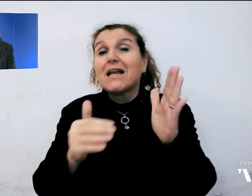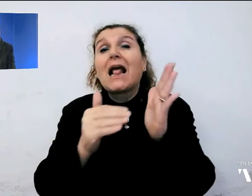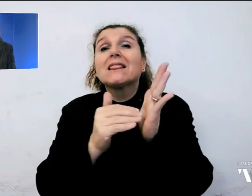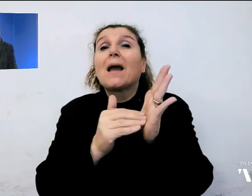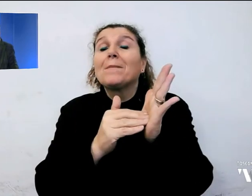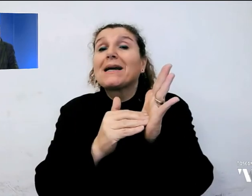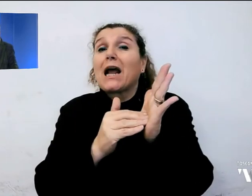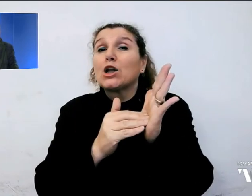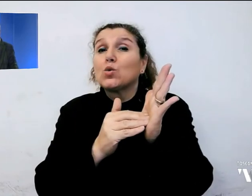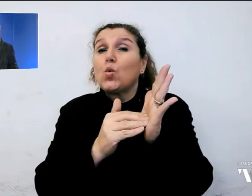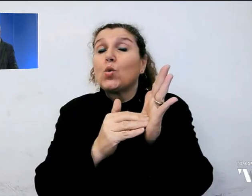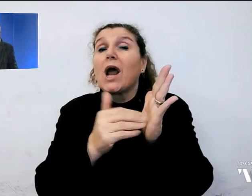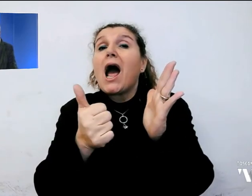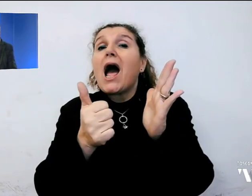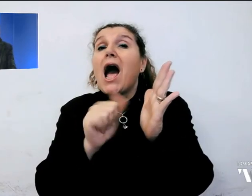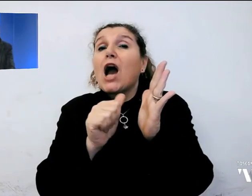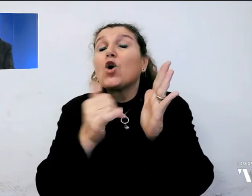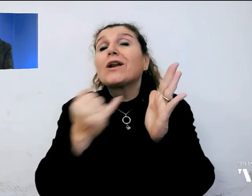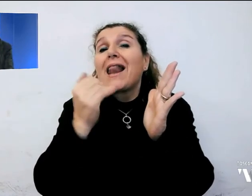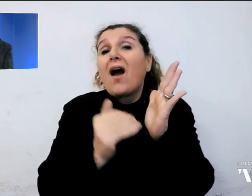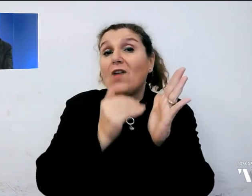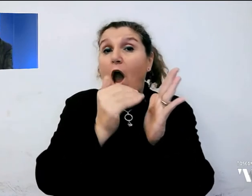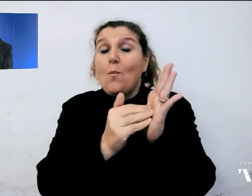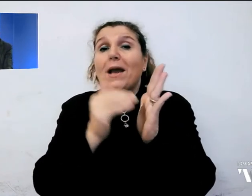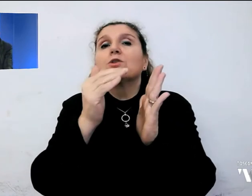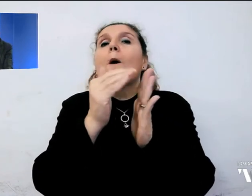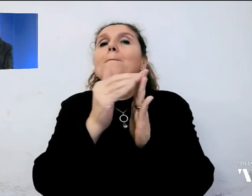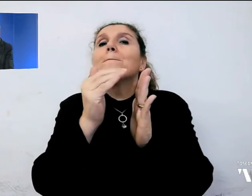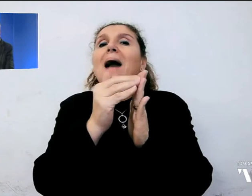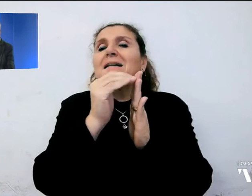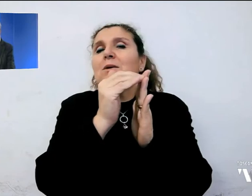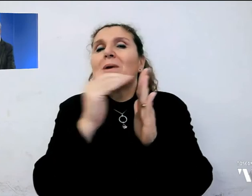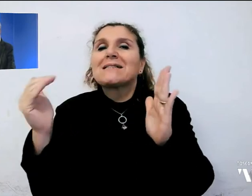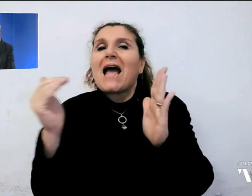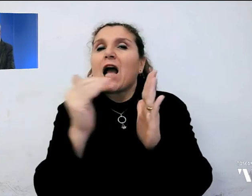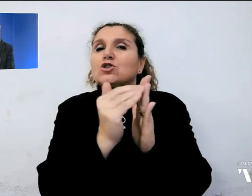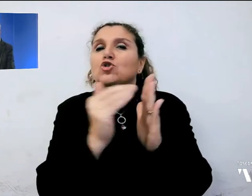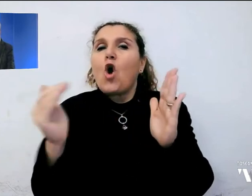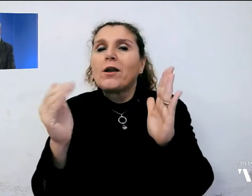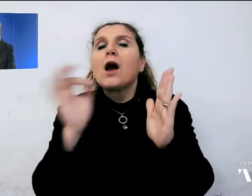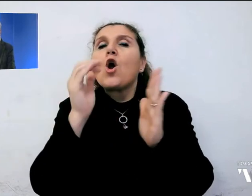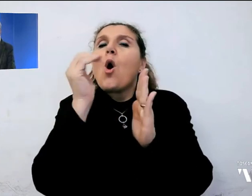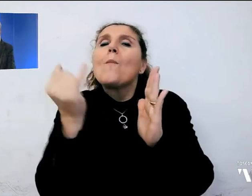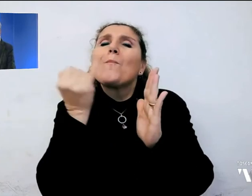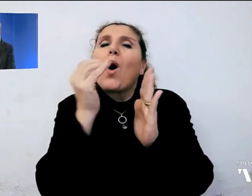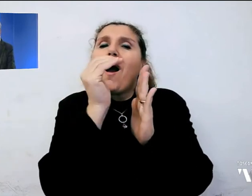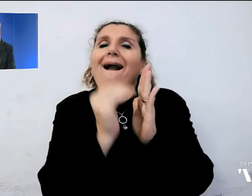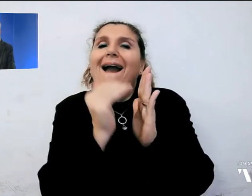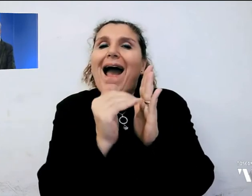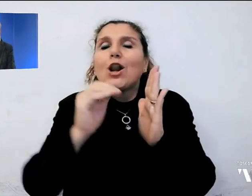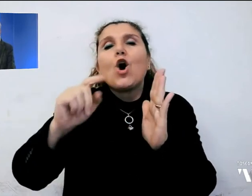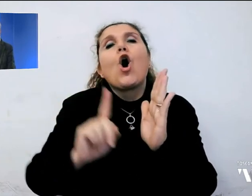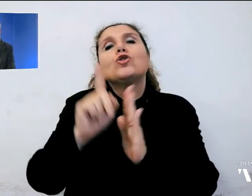minime in ulteriore lieve aumento, massime pressoché stazionarie, o un lieve calo al nord della